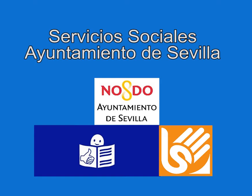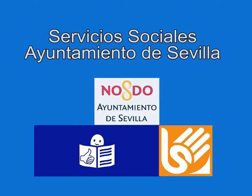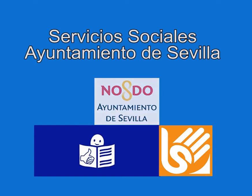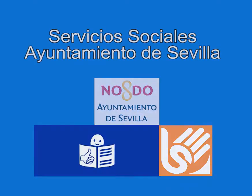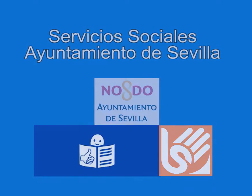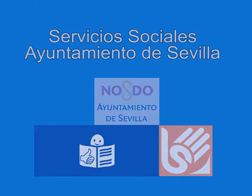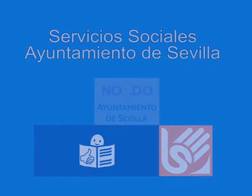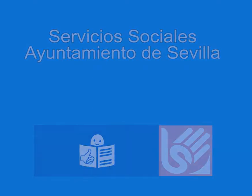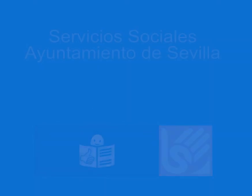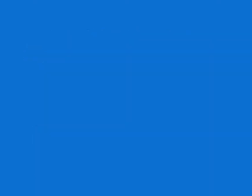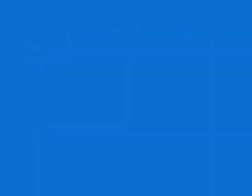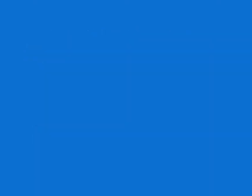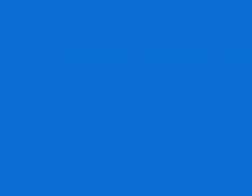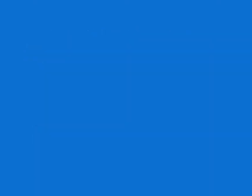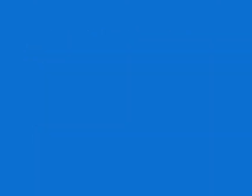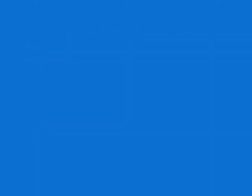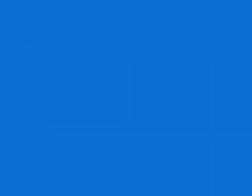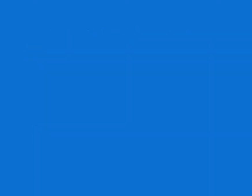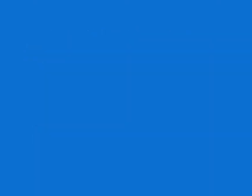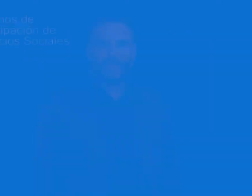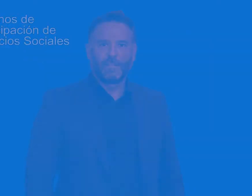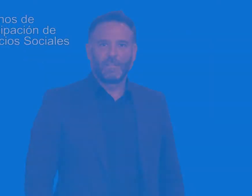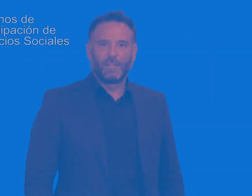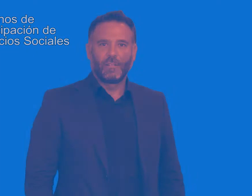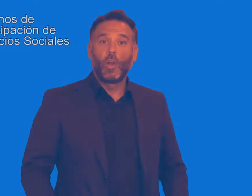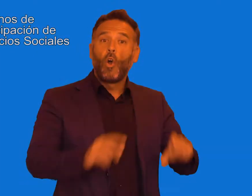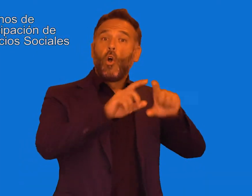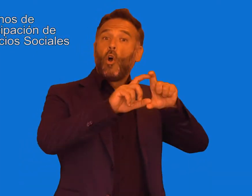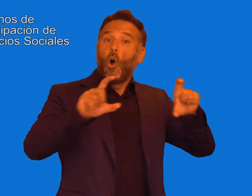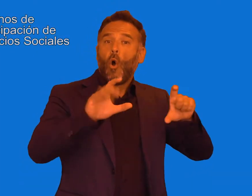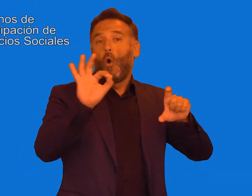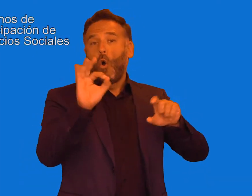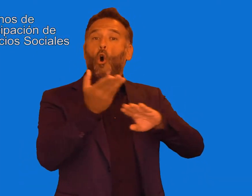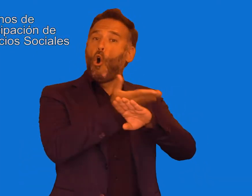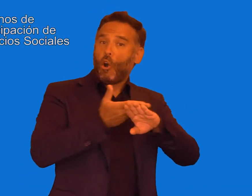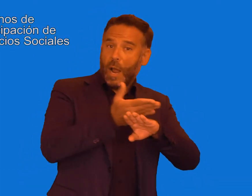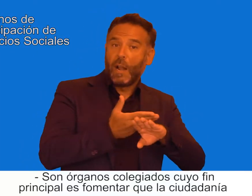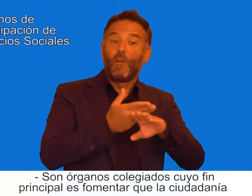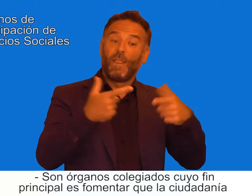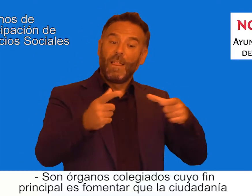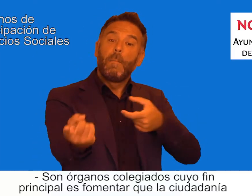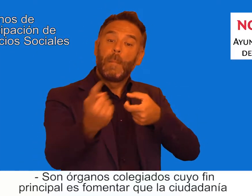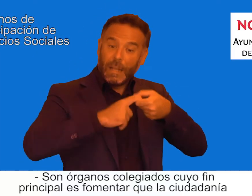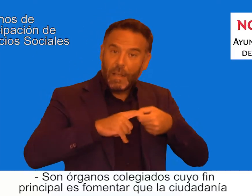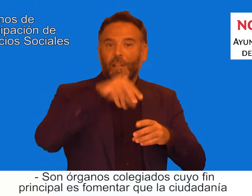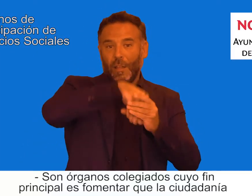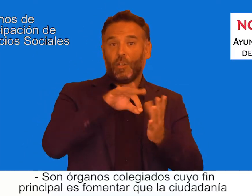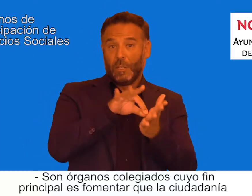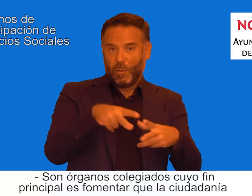Música Órganos de participación de servicios sociales Son órganos colegiados cuyo